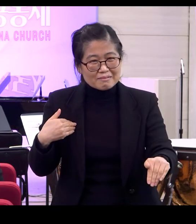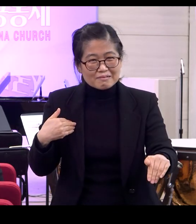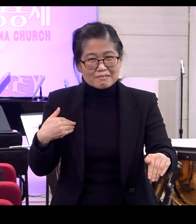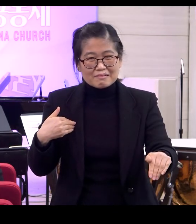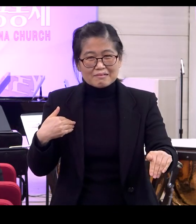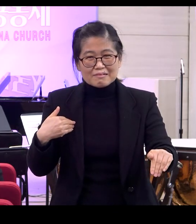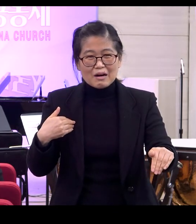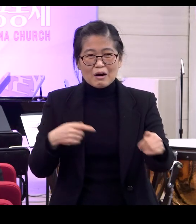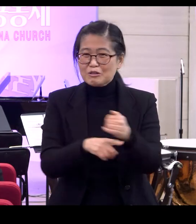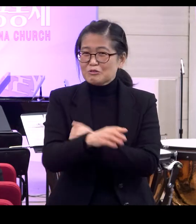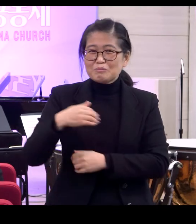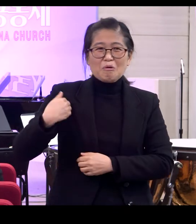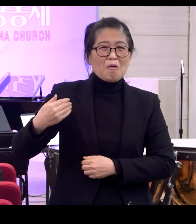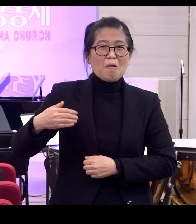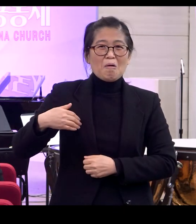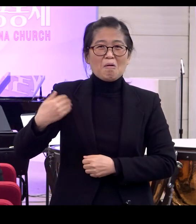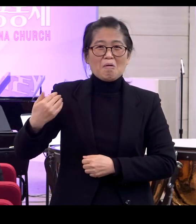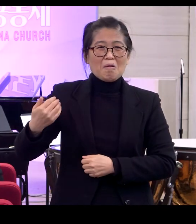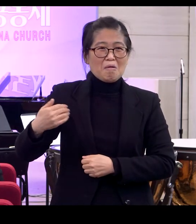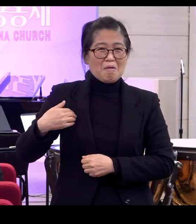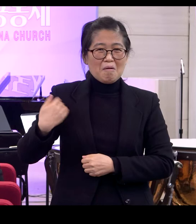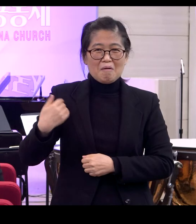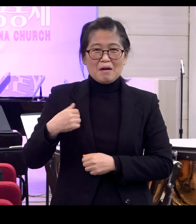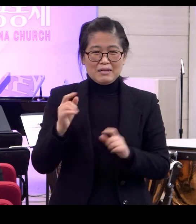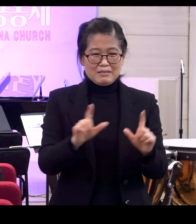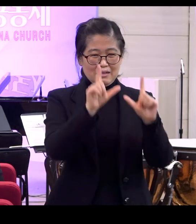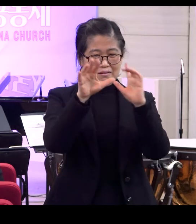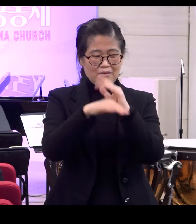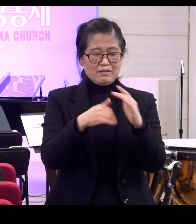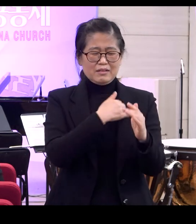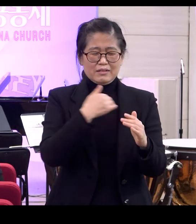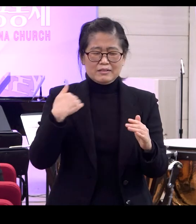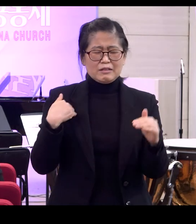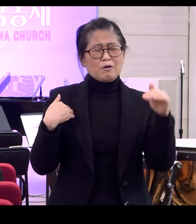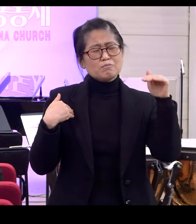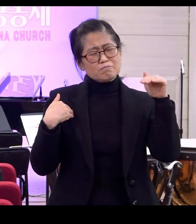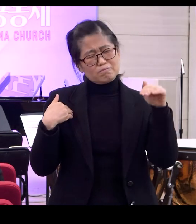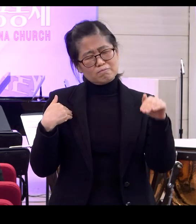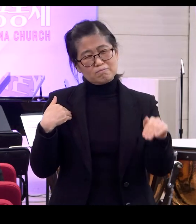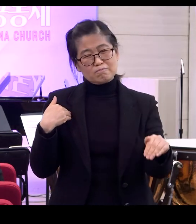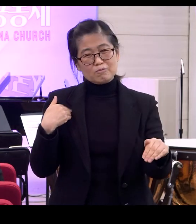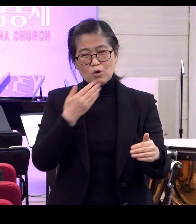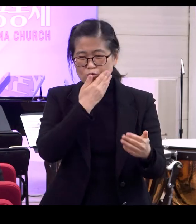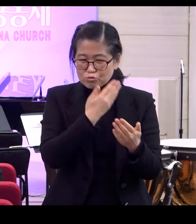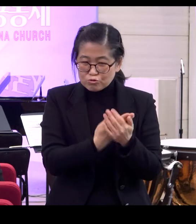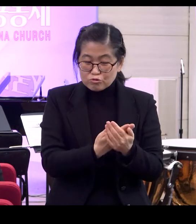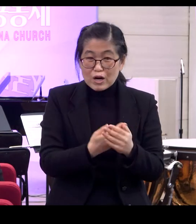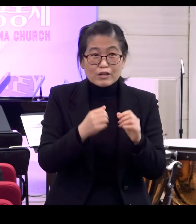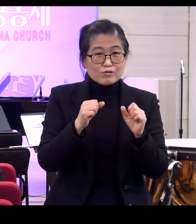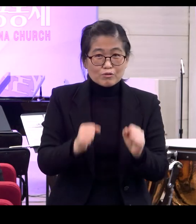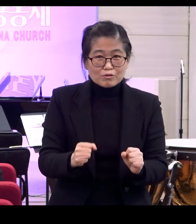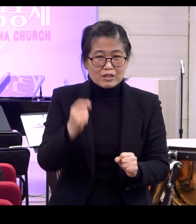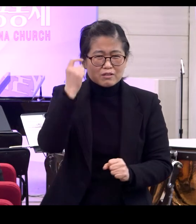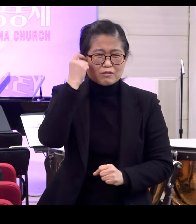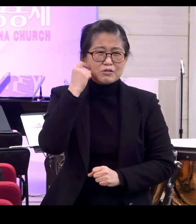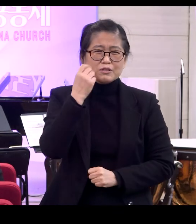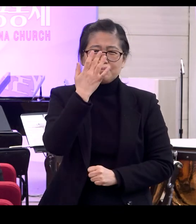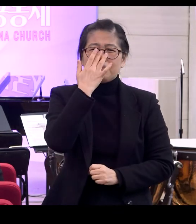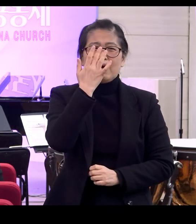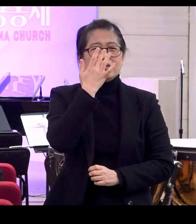하여간 뭔지 모르지만 뭔가 저 자신에서 자신이 없어요 내가 뭐 이렇게 중요한 존재다 내가 굉장히 뭐 이렇게 대단하다 이런